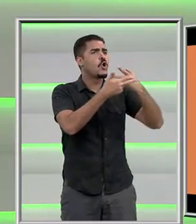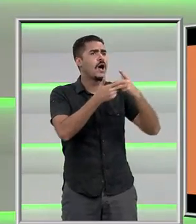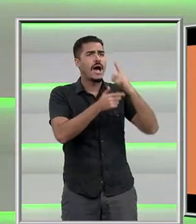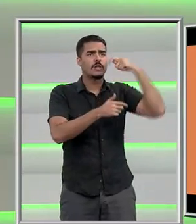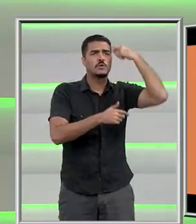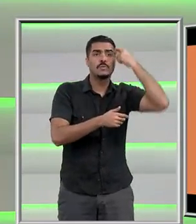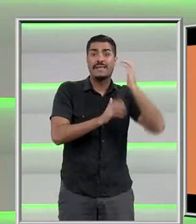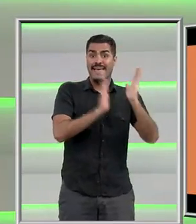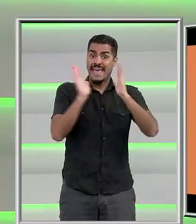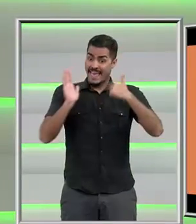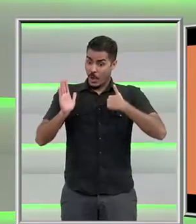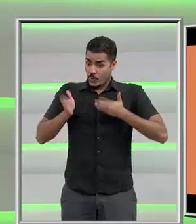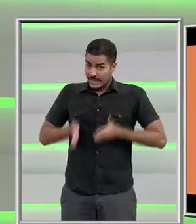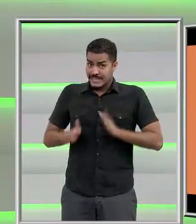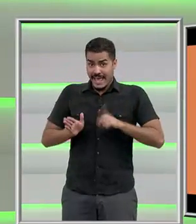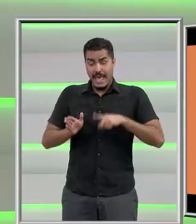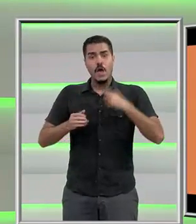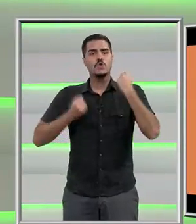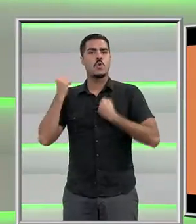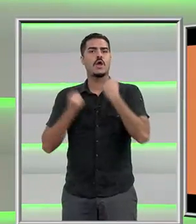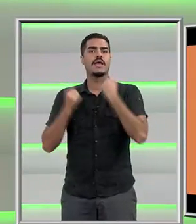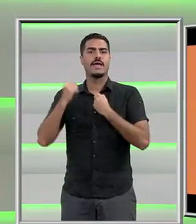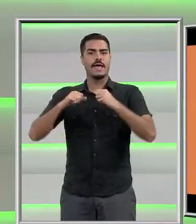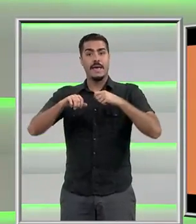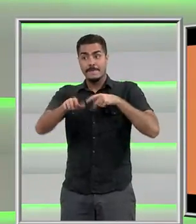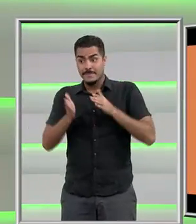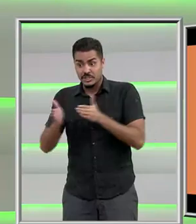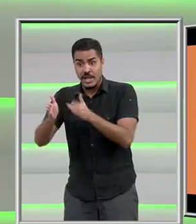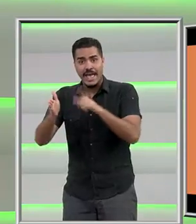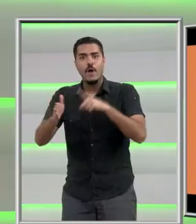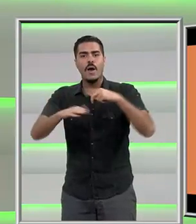correr. A pista é o meu palco. É hora de dar o meu show.